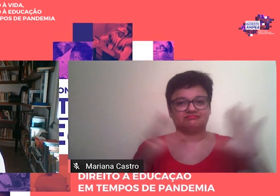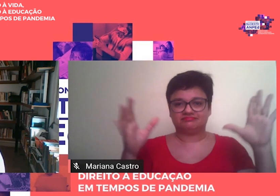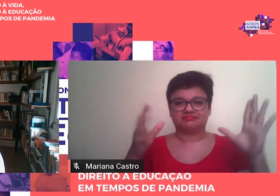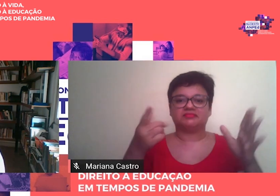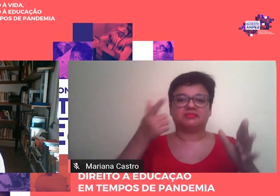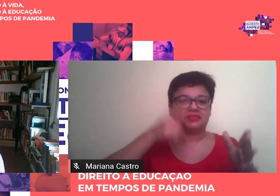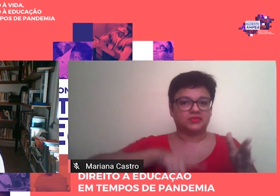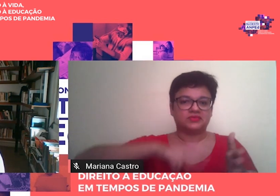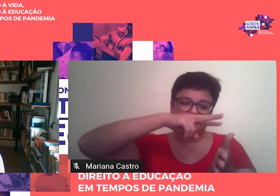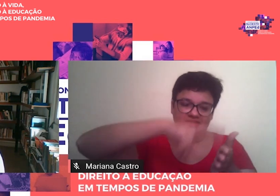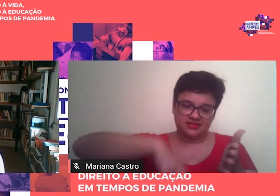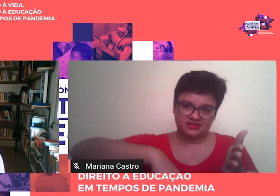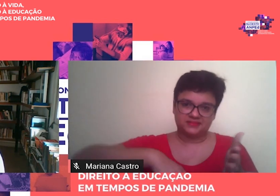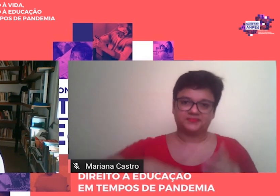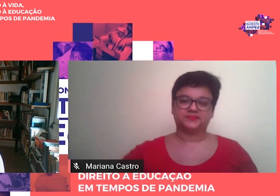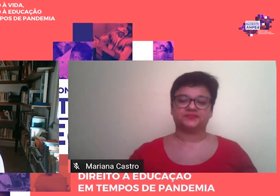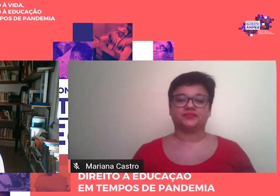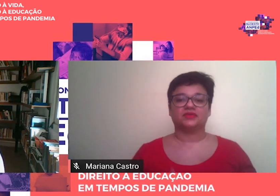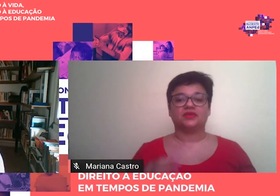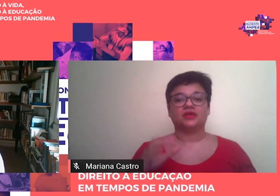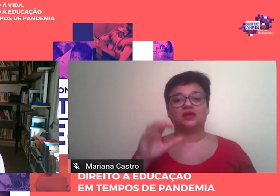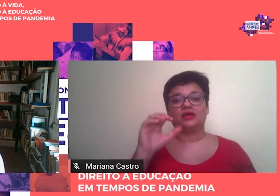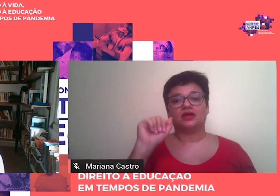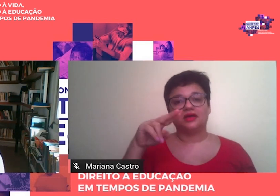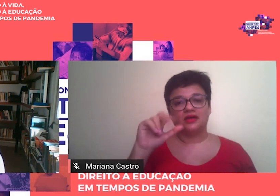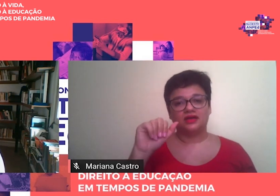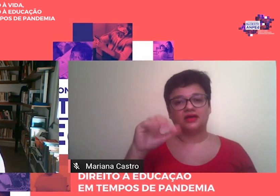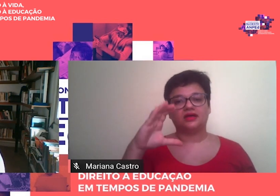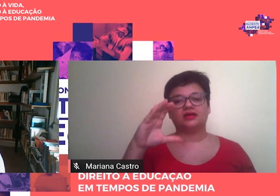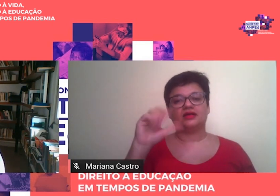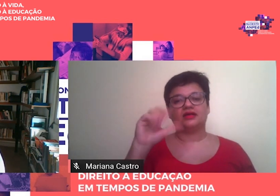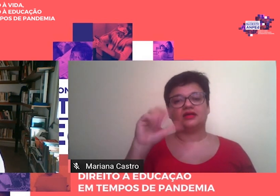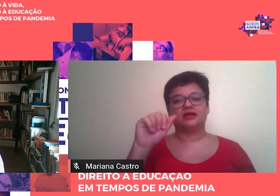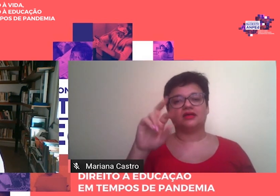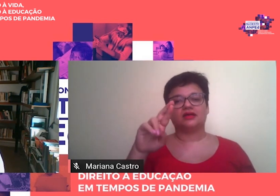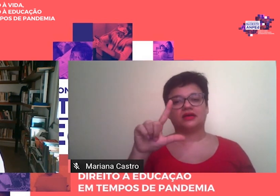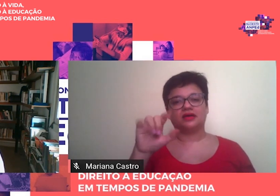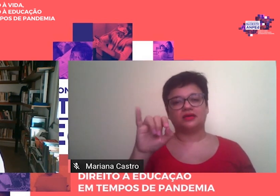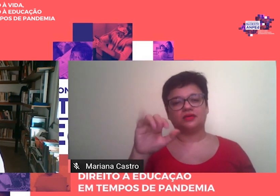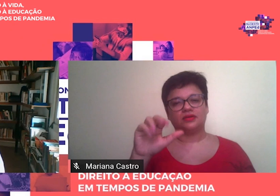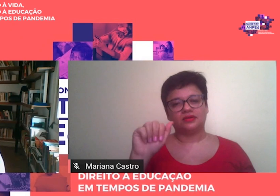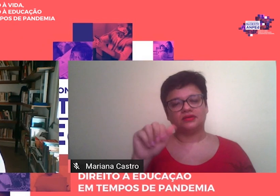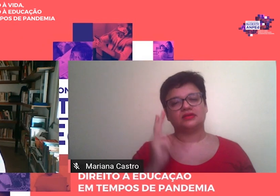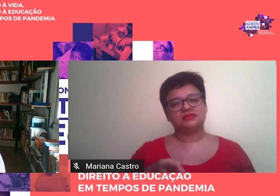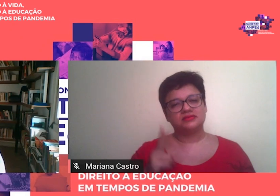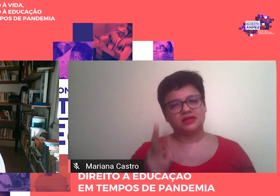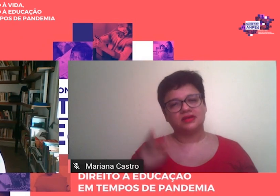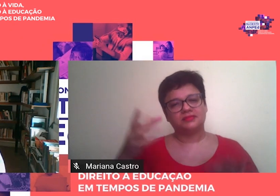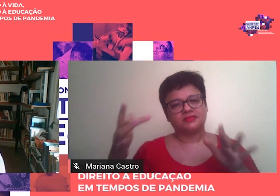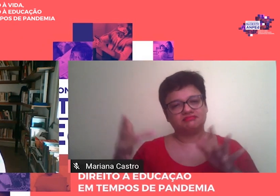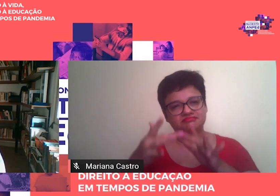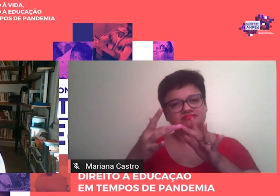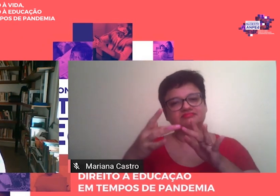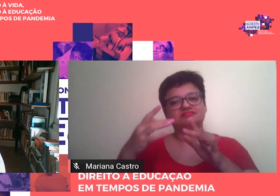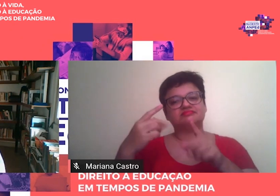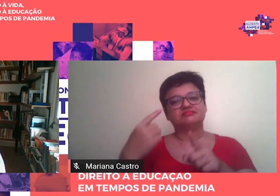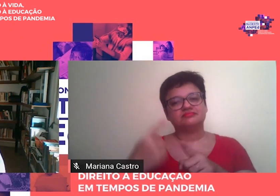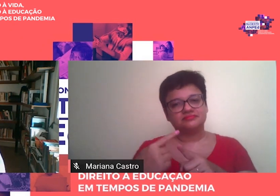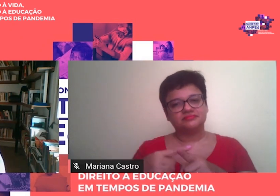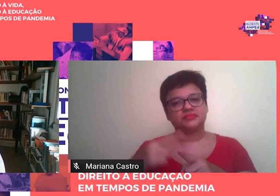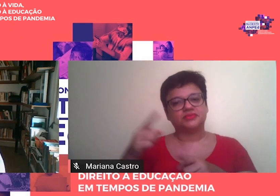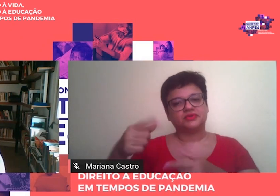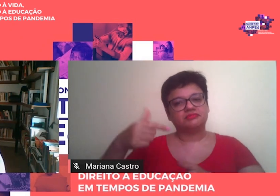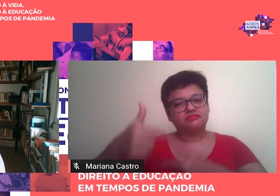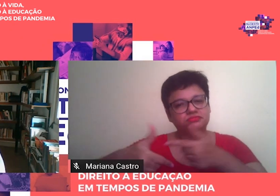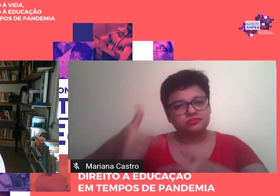Já com Ana Carolina, tenho mantido contatos mais frequentes, em razão de sua ativa e contínua